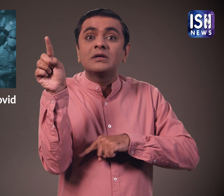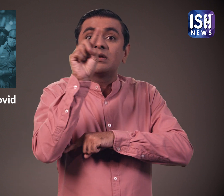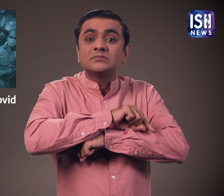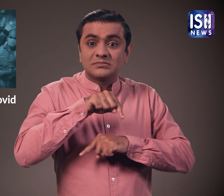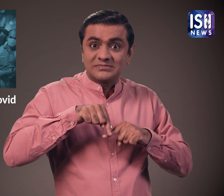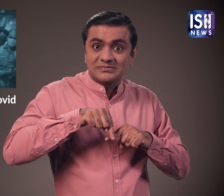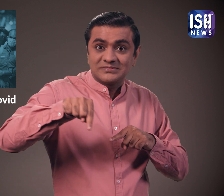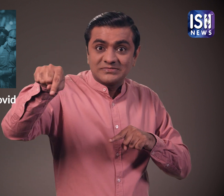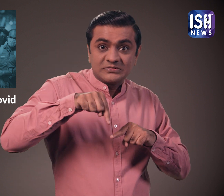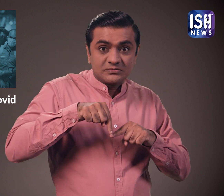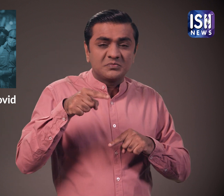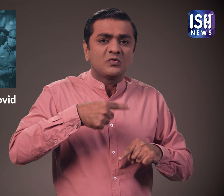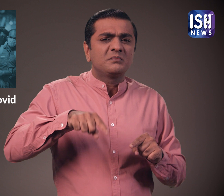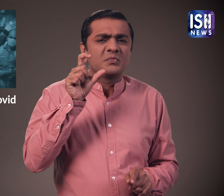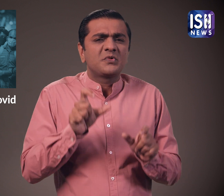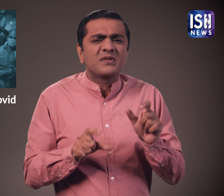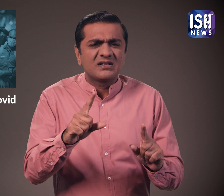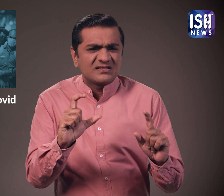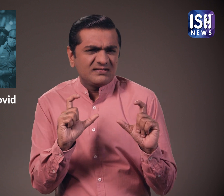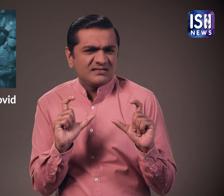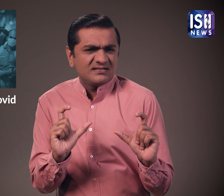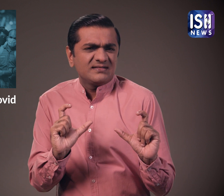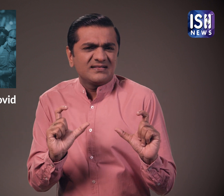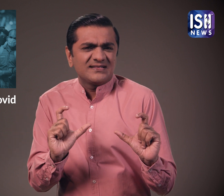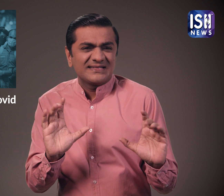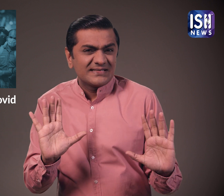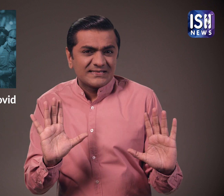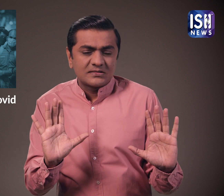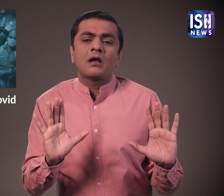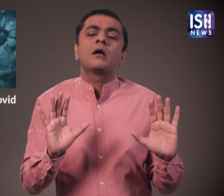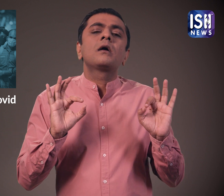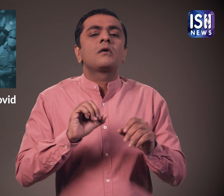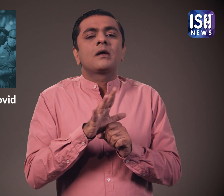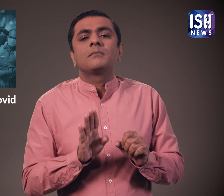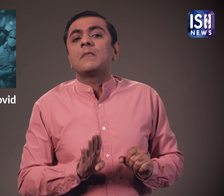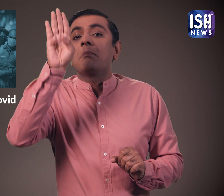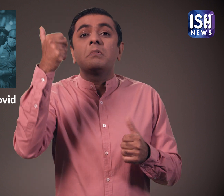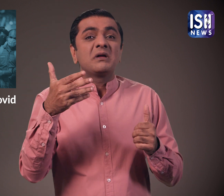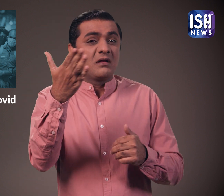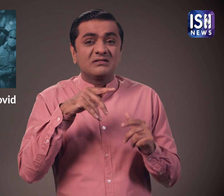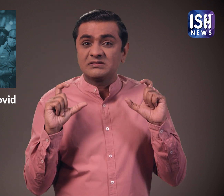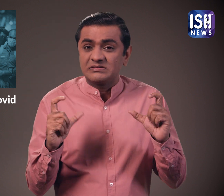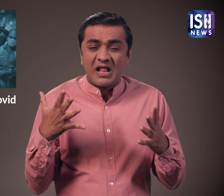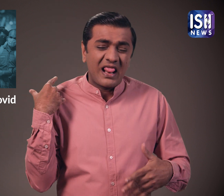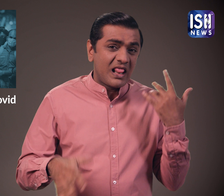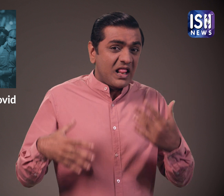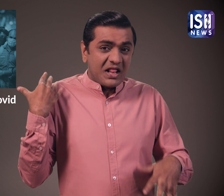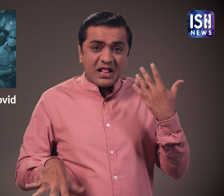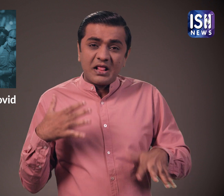लोगों को बेहत सावधान रहने की जरूरत है क्योंकि इससे कोविट लहर से बचने में मदद मिलेगी